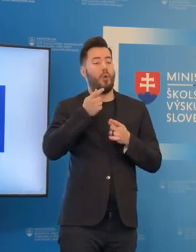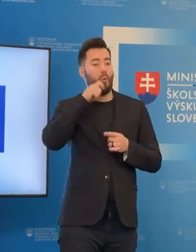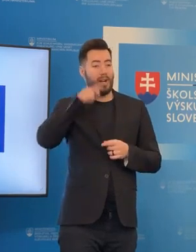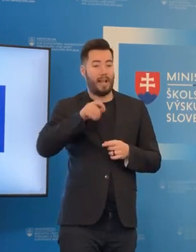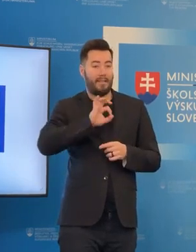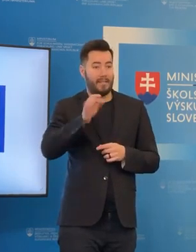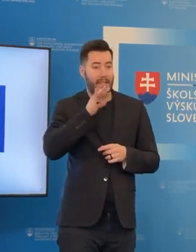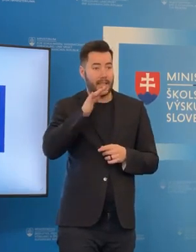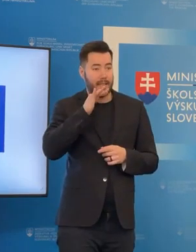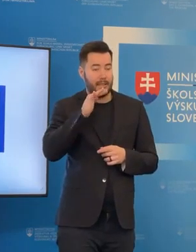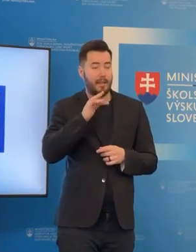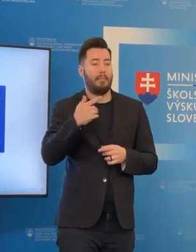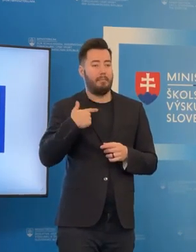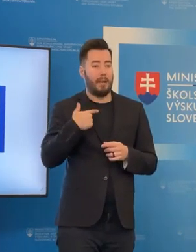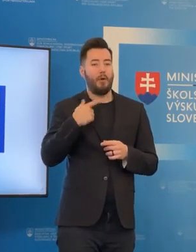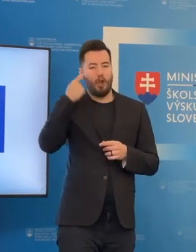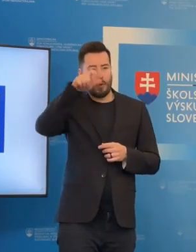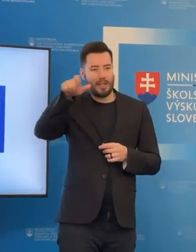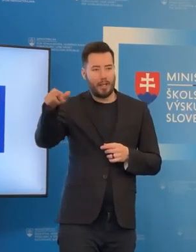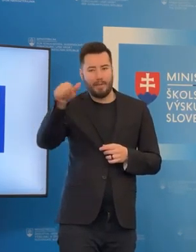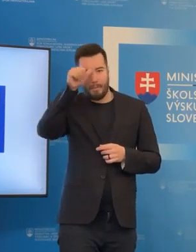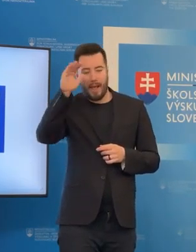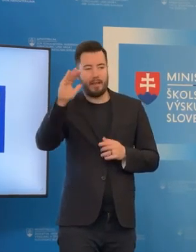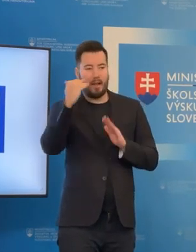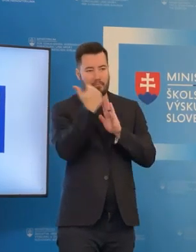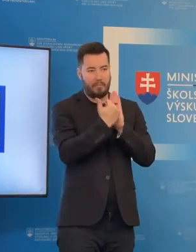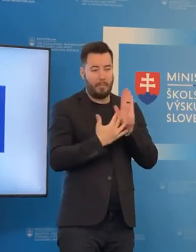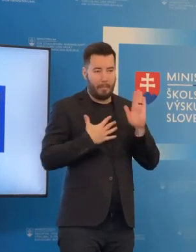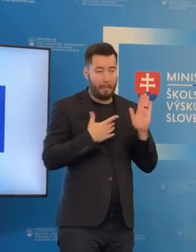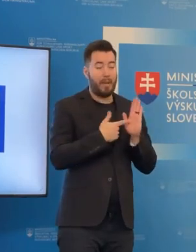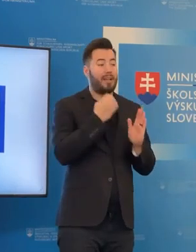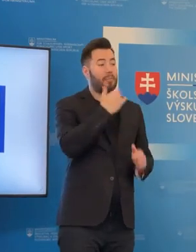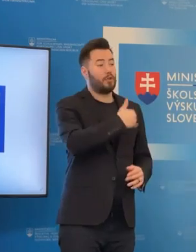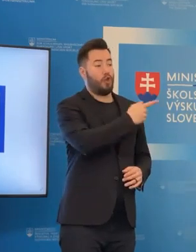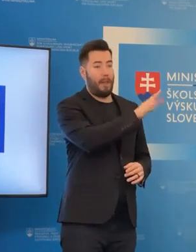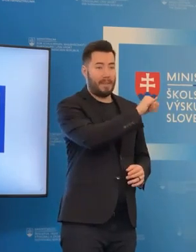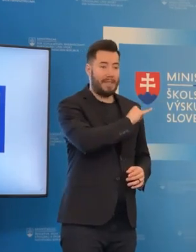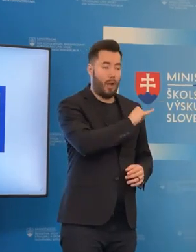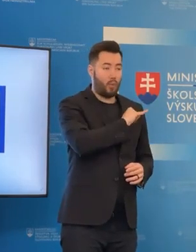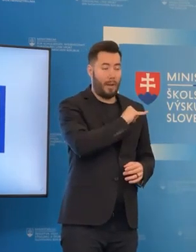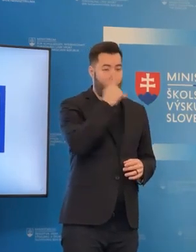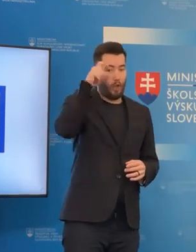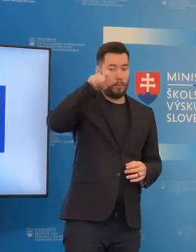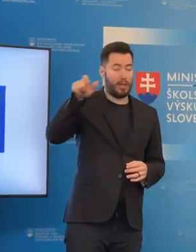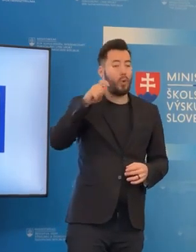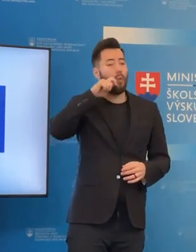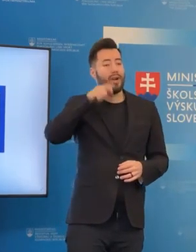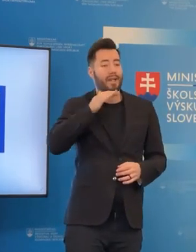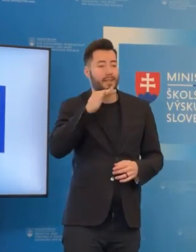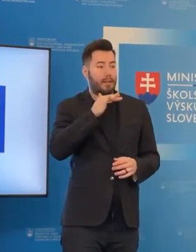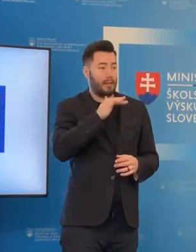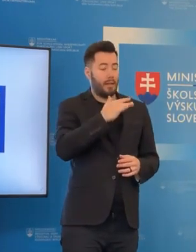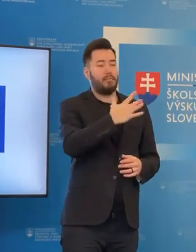týmom. Ak školy majú záujem od týchto odborníkov a intervenčné týmy, stačí, aby nás kontaktovali na mailovej